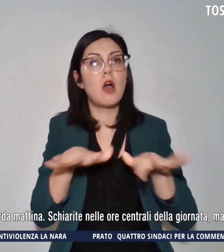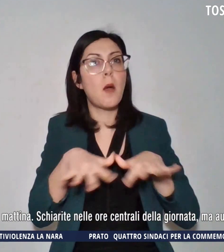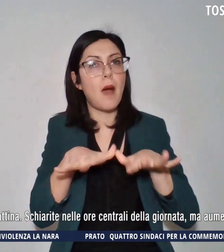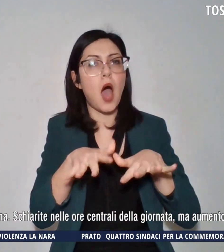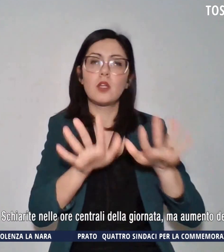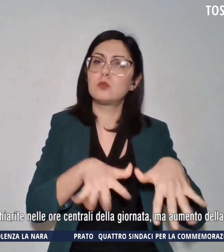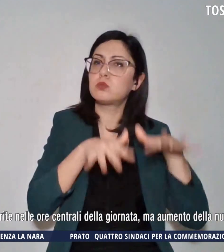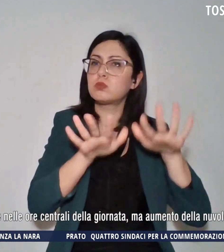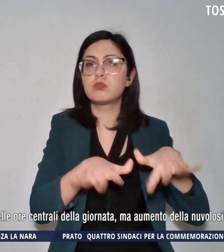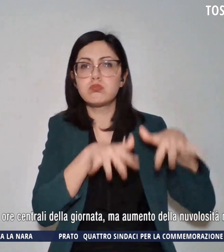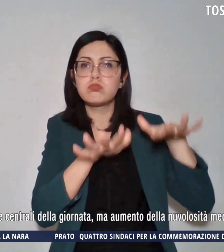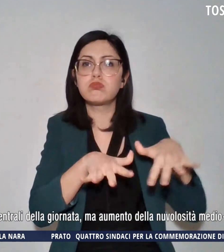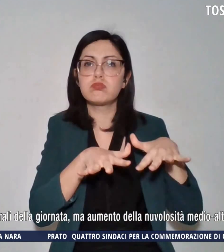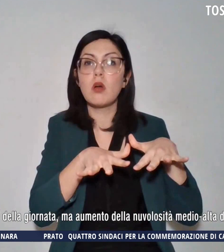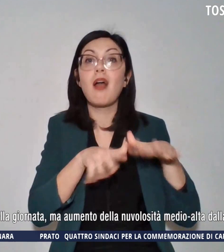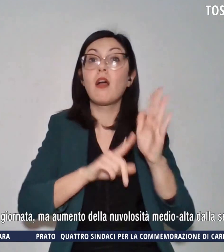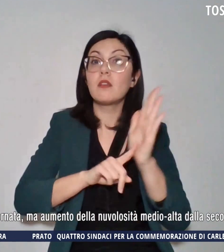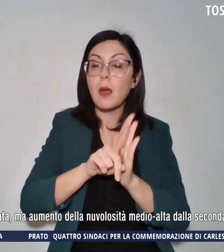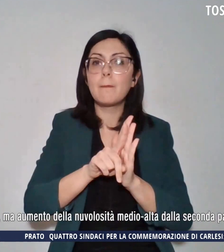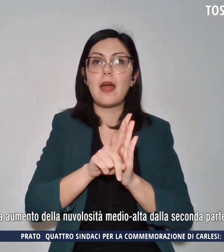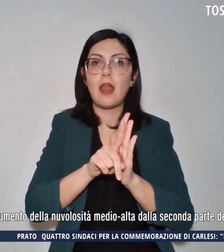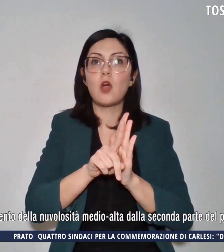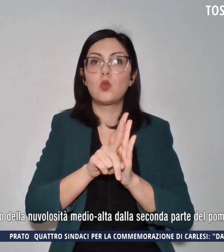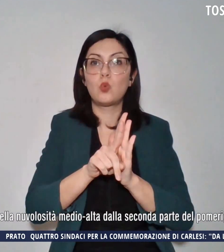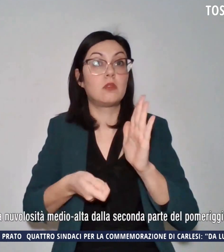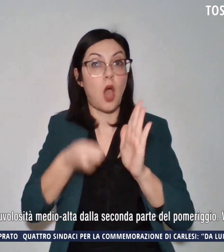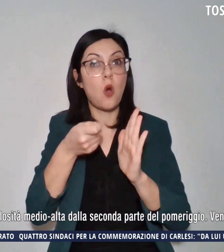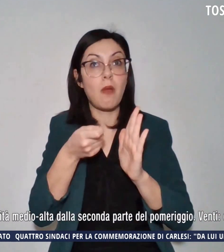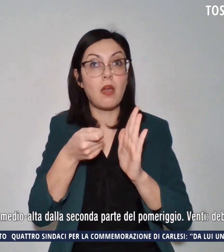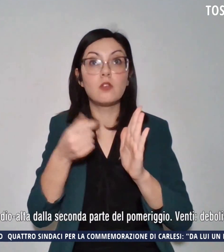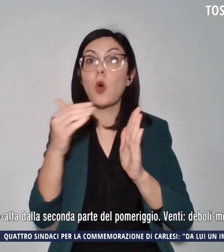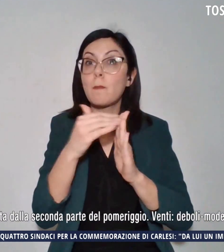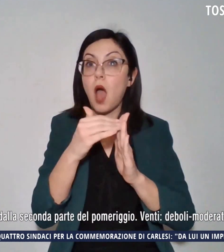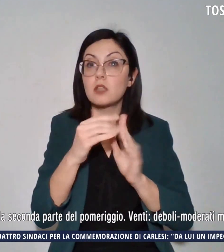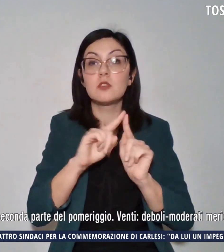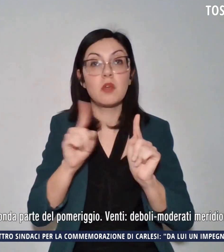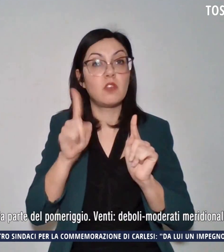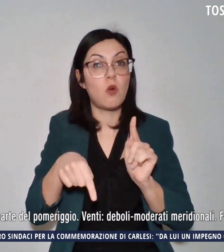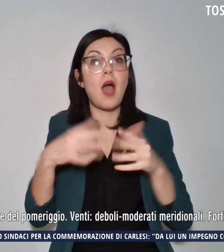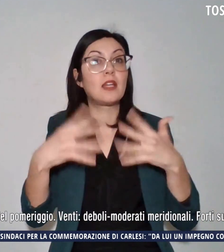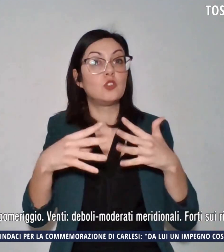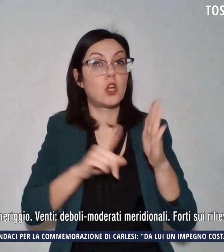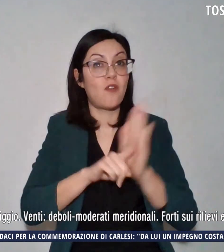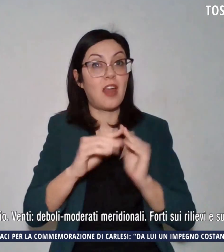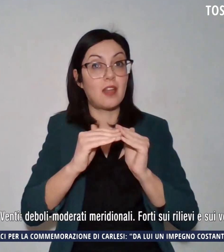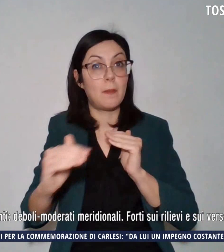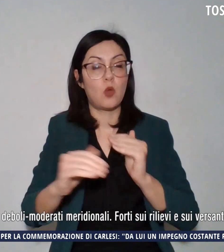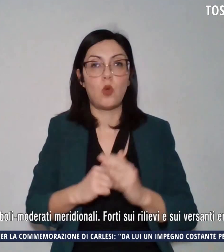molto mossi e infine le temperature in ulteriore aumento con massime fino anche a 19 gradi in pianura.